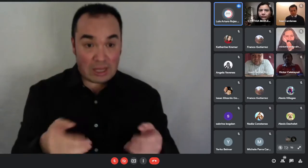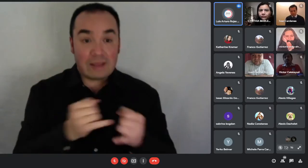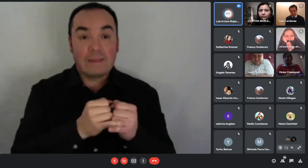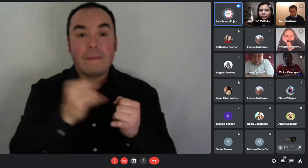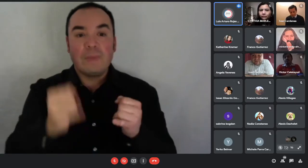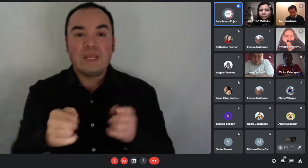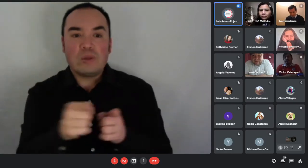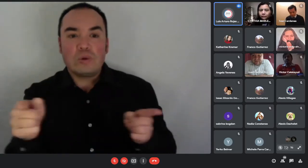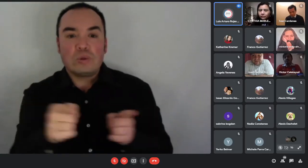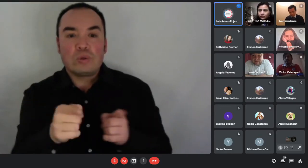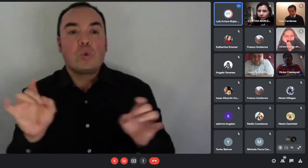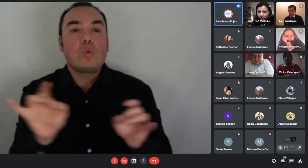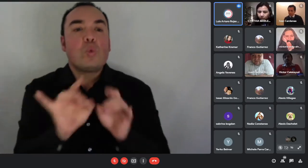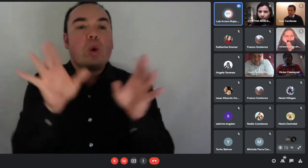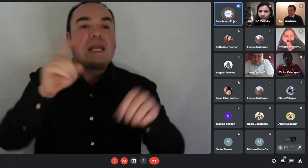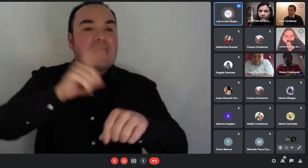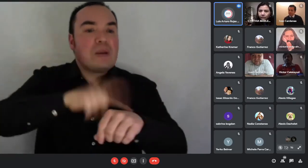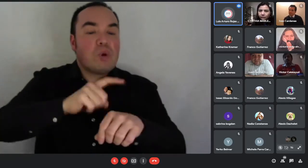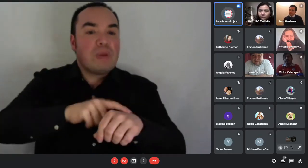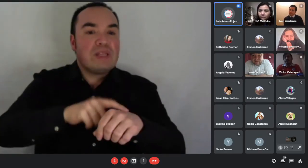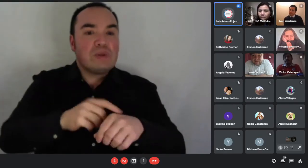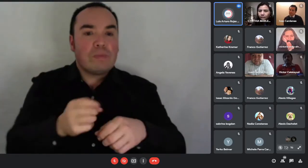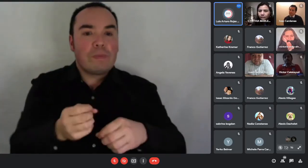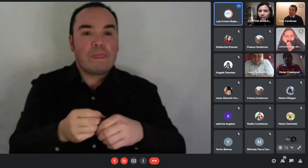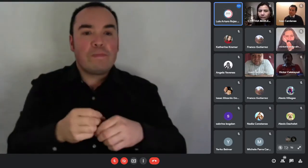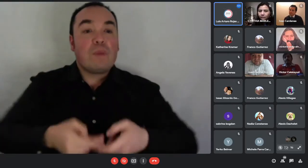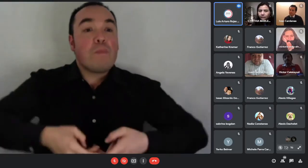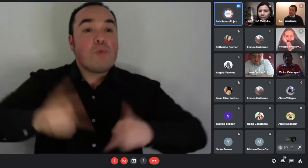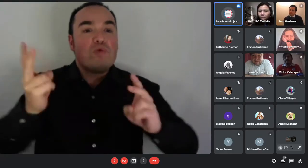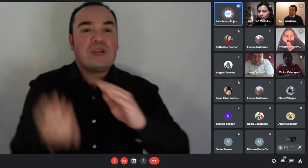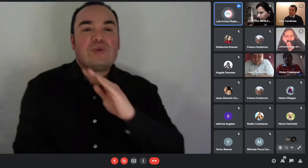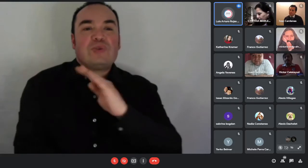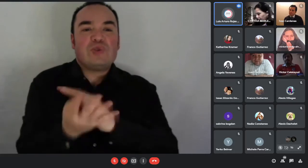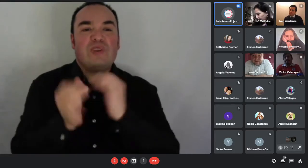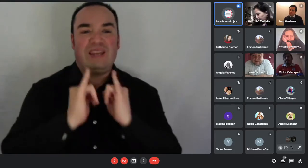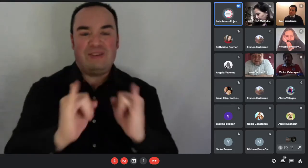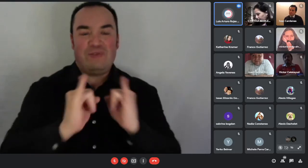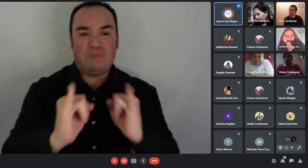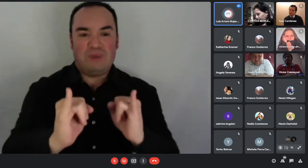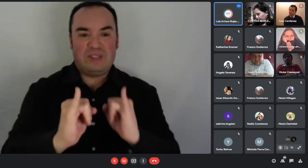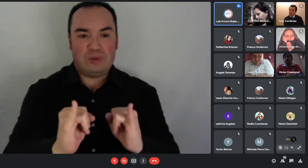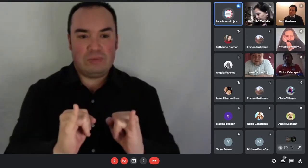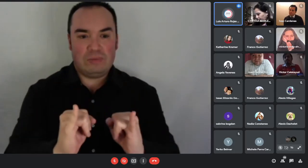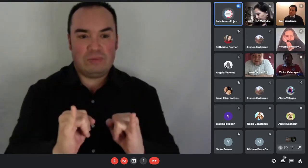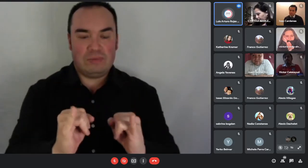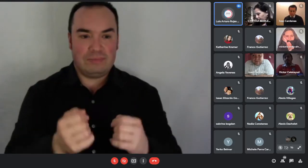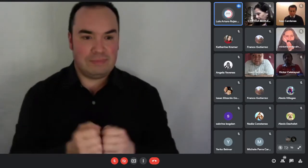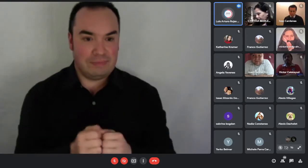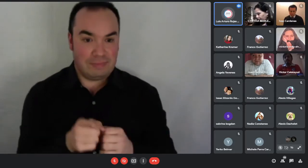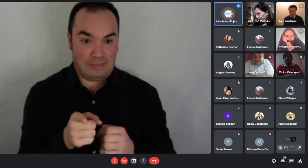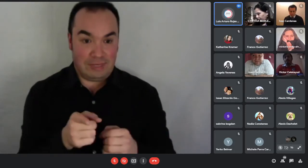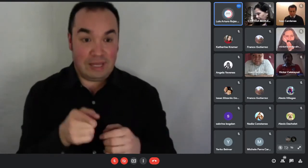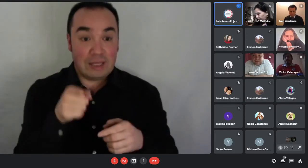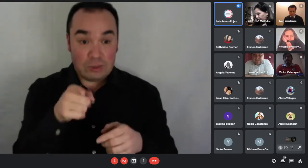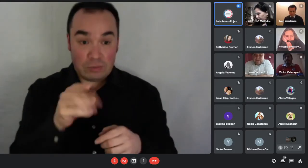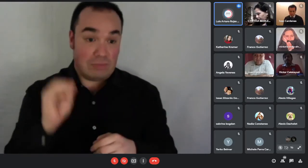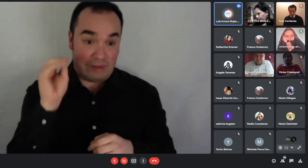de seleccionado por lo tanto lo que yo le sugiero como le indiqué anteriormente es de que se mantenga informado